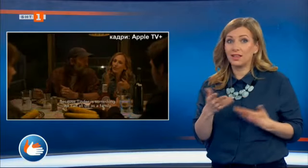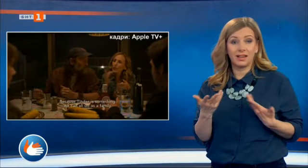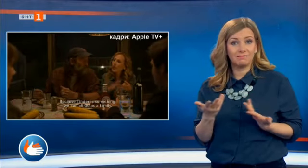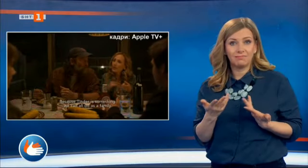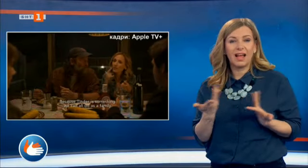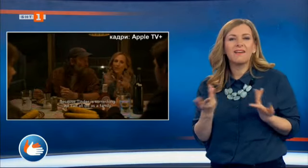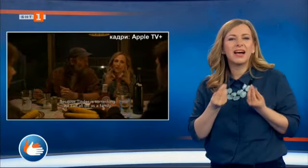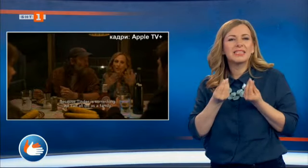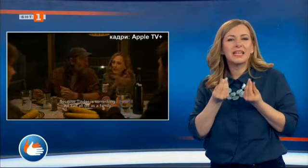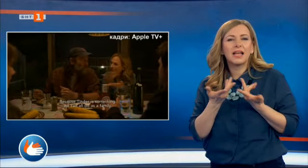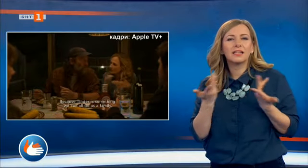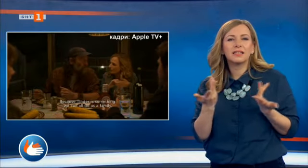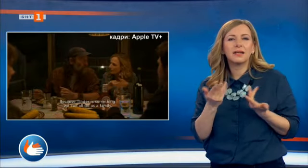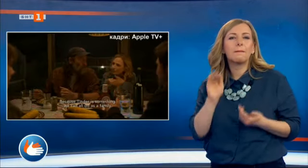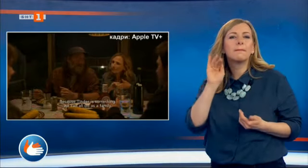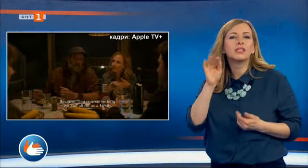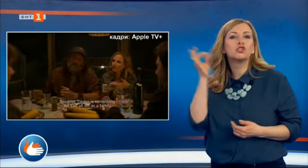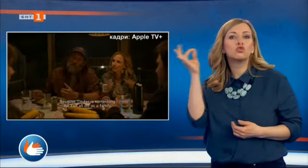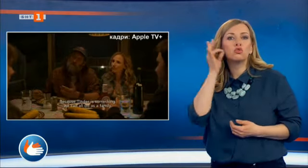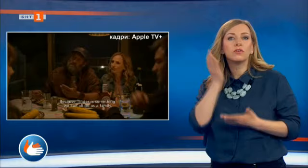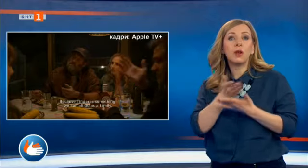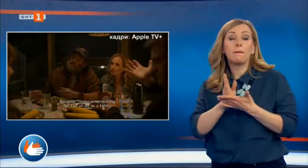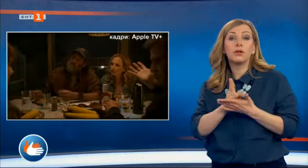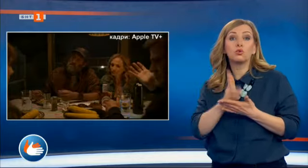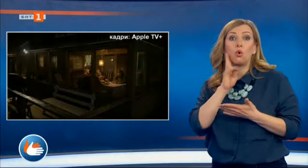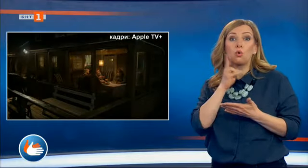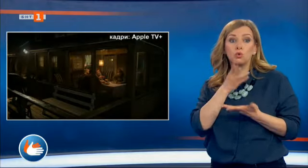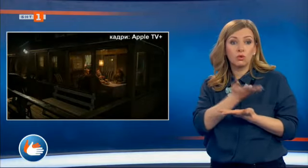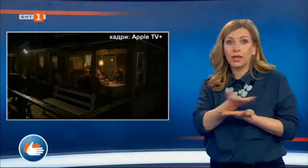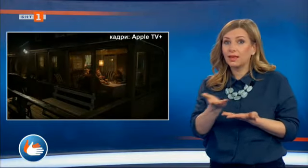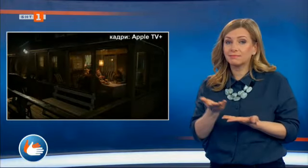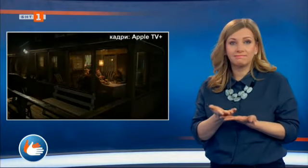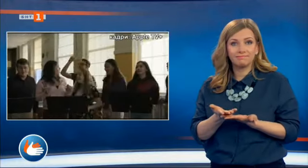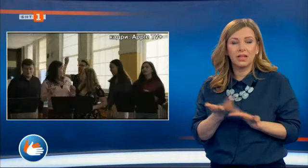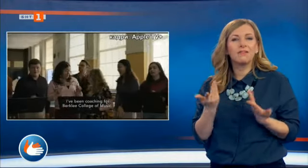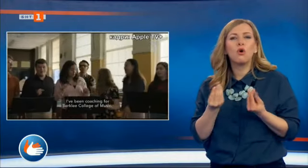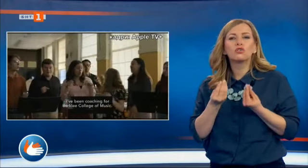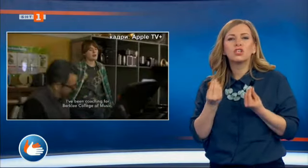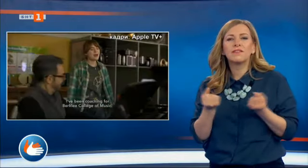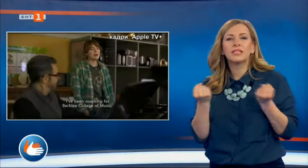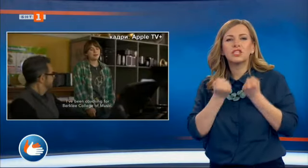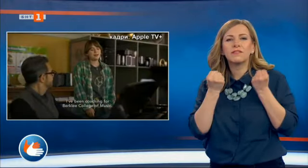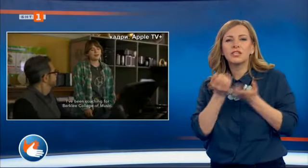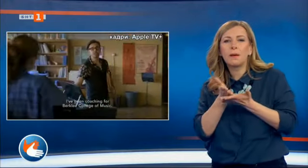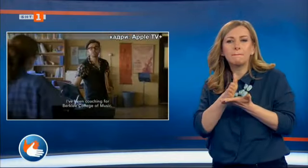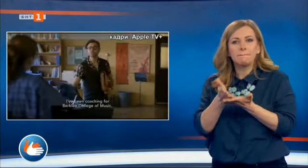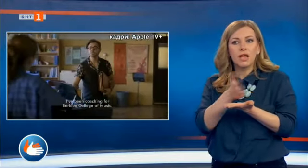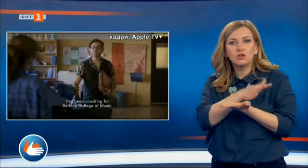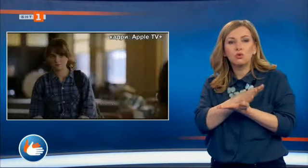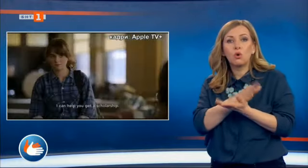Каква е цената на това да си чуващ сред глухи? Какво означава да живееш на ръба между глуха и